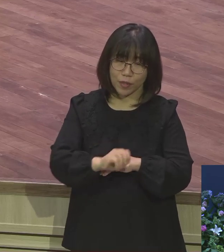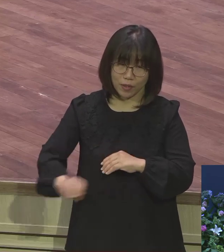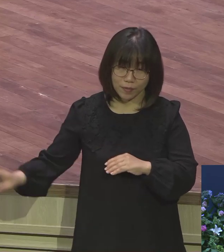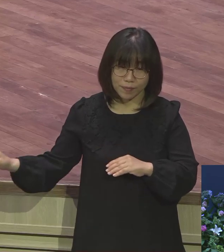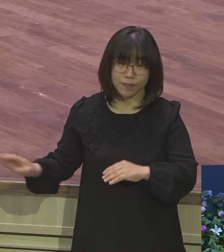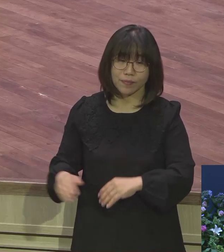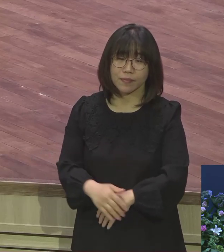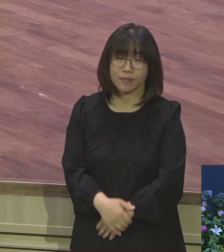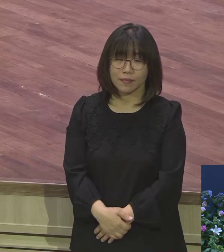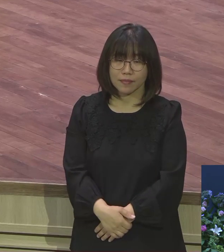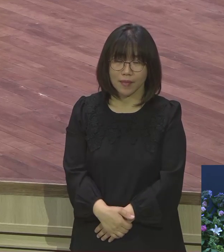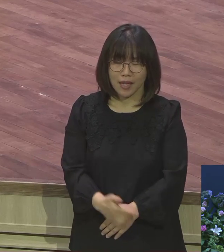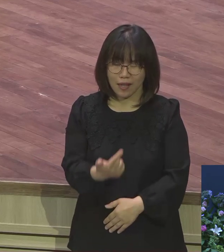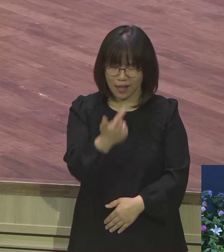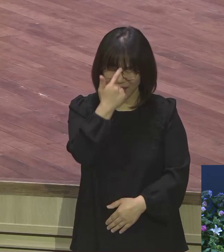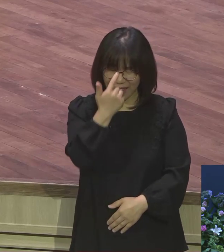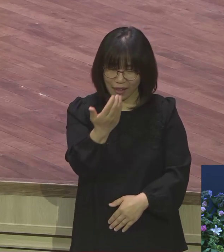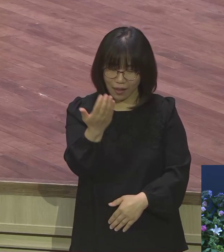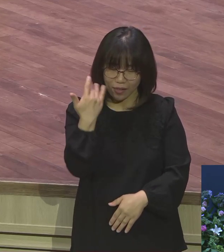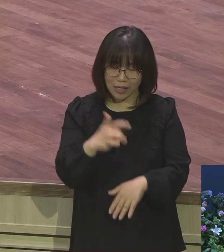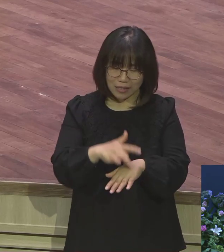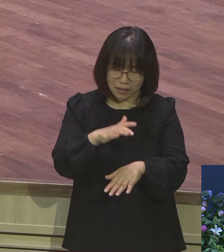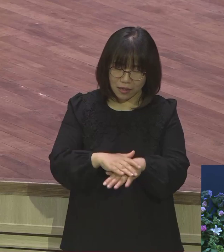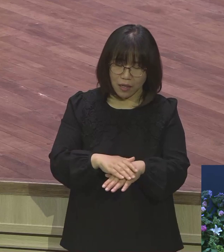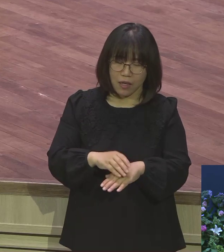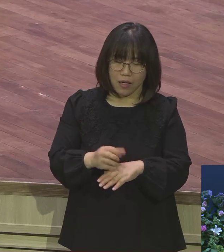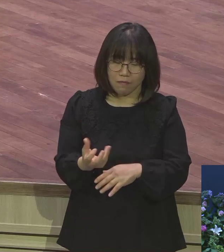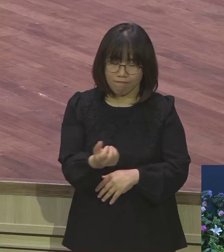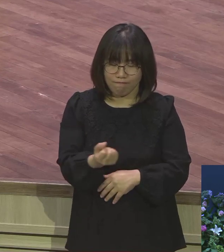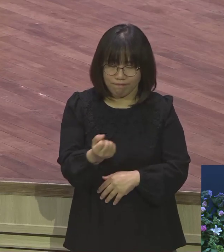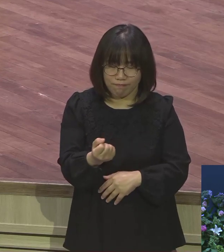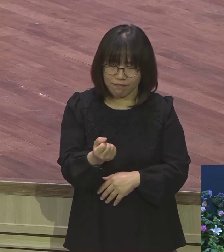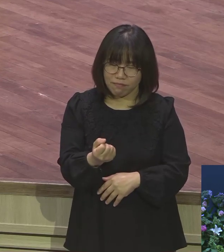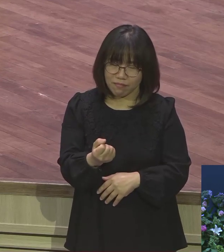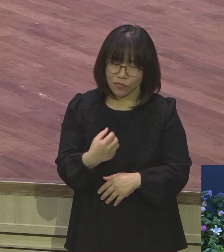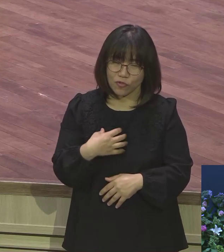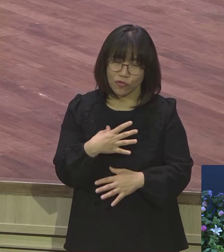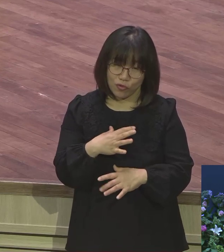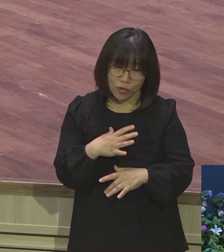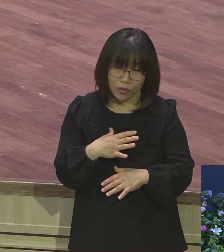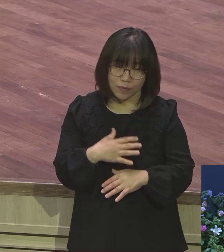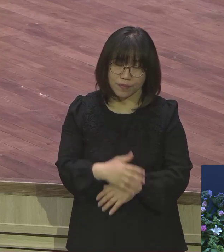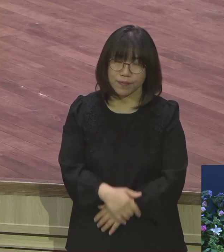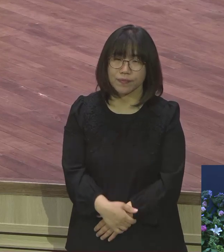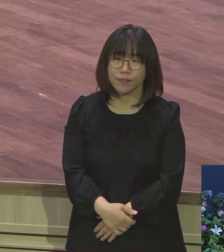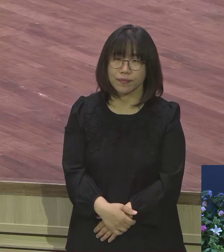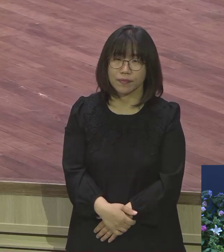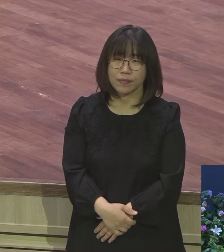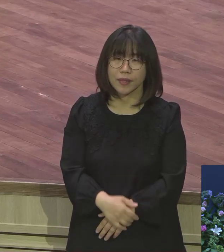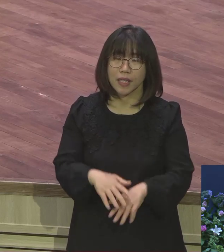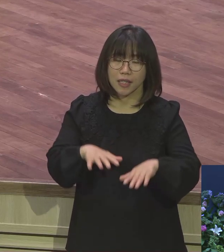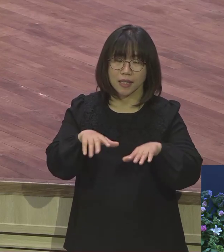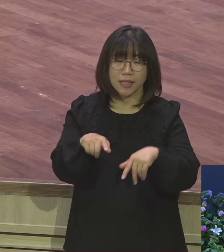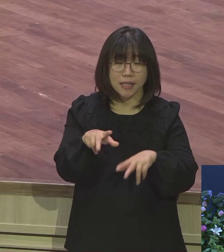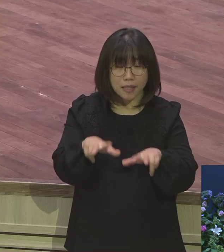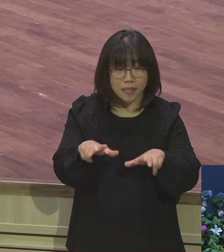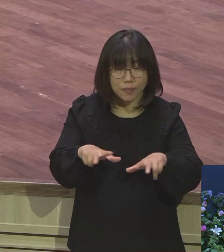아무 하신 게 없어요 두를 것도 없고 광량 같은 세상에서 주님 한 분만으로